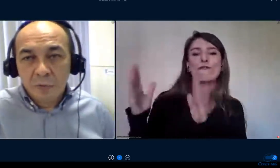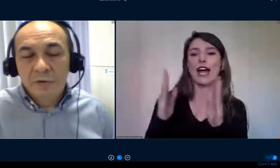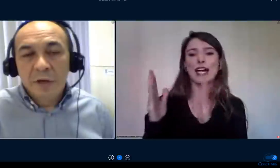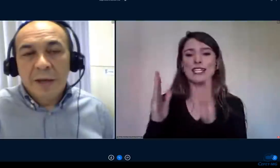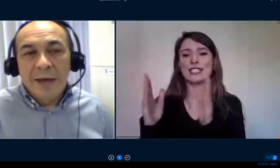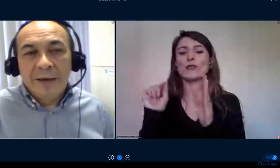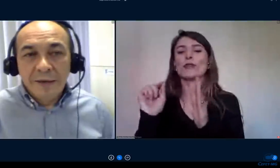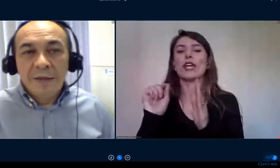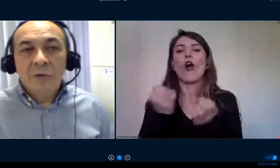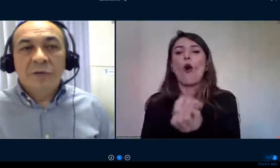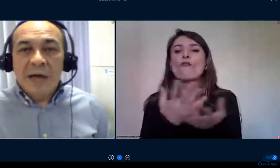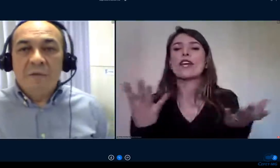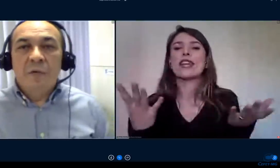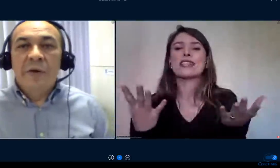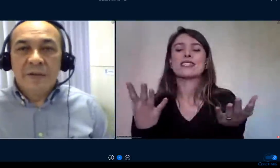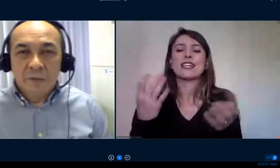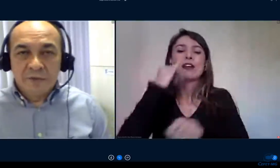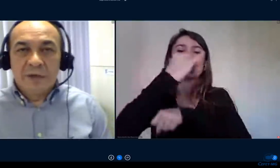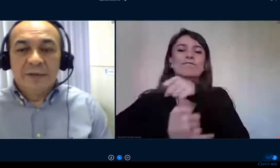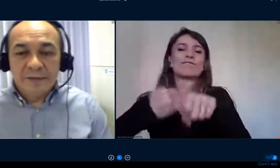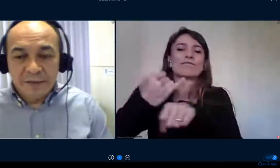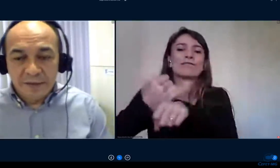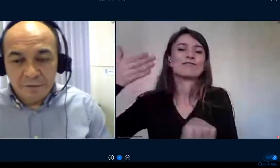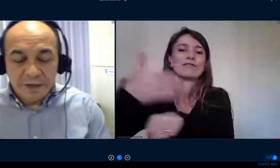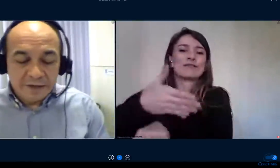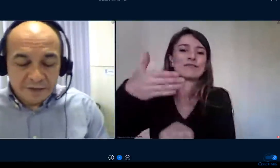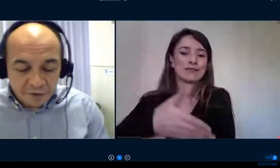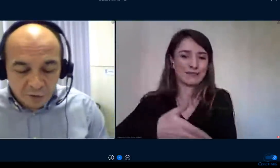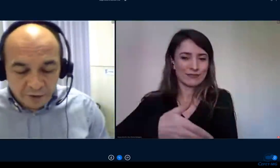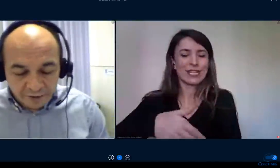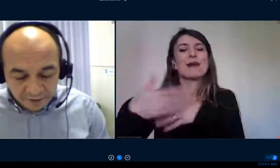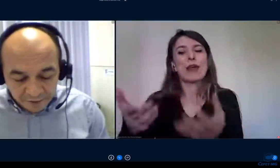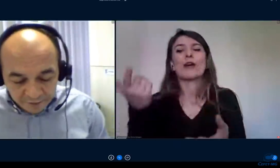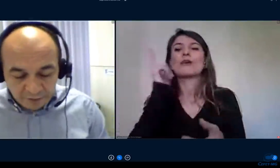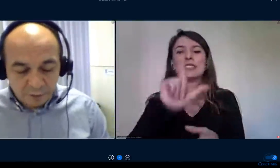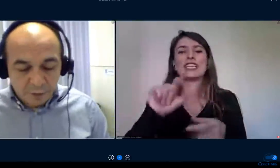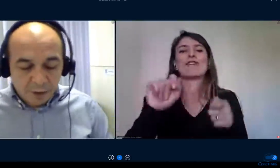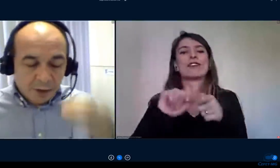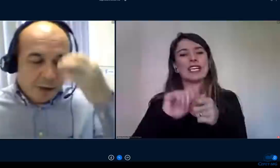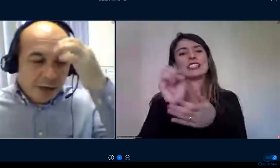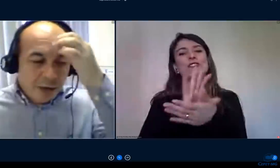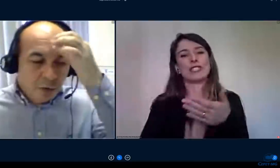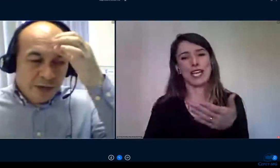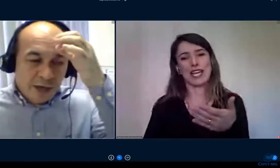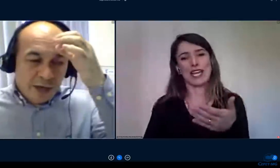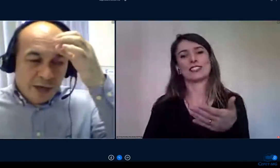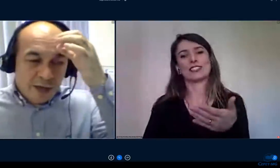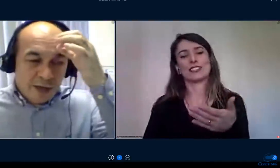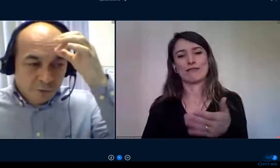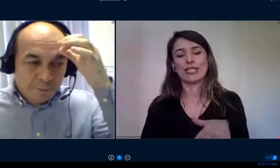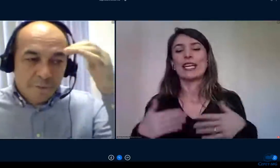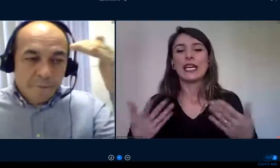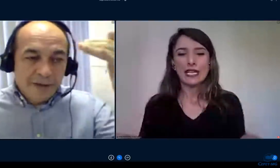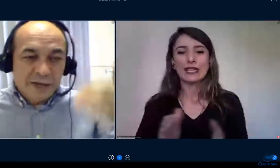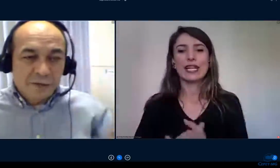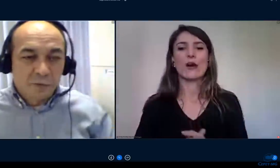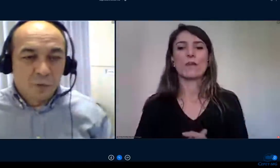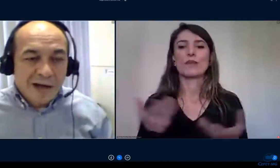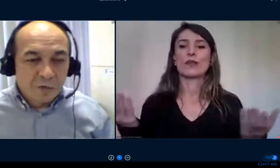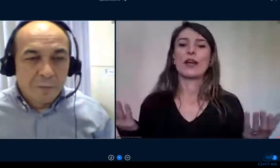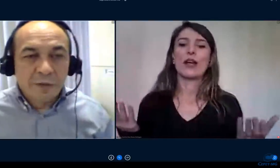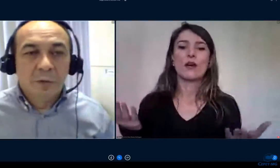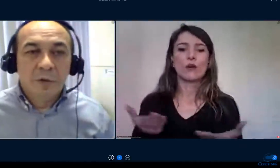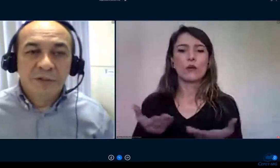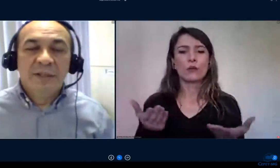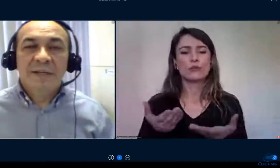alunos que não estavam em execução dessas ações de ensino e aí eu tenho hoje foi passado